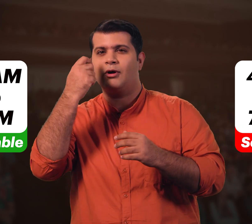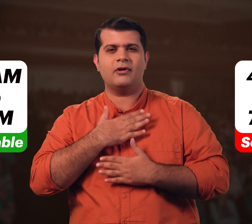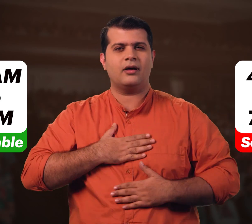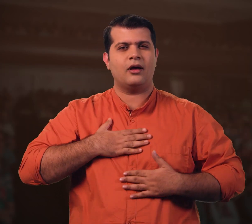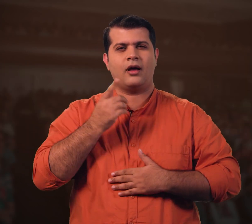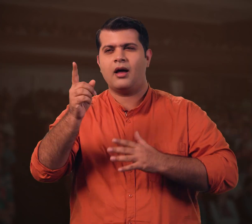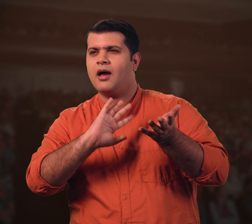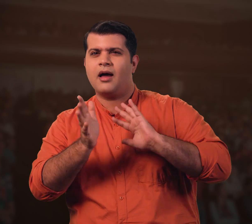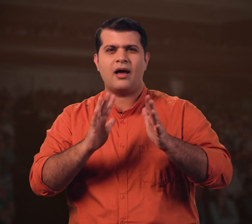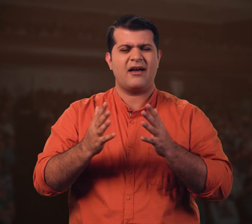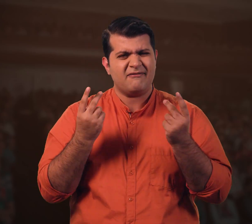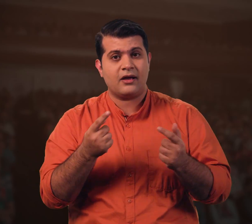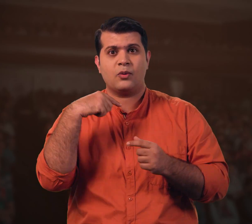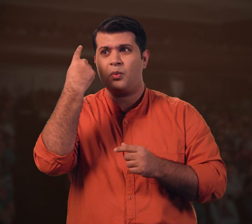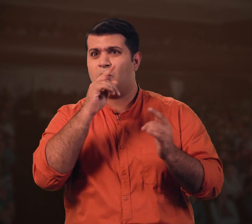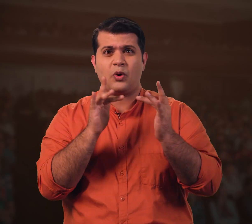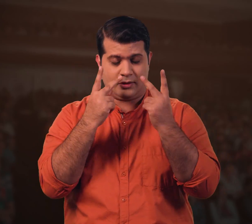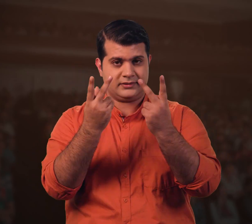ટિકીટ બુક કોરો મુવી નો આનદ લેઓ ટિકીટ માટે આમનો